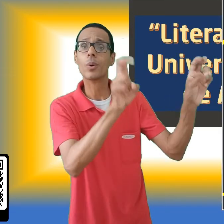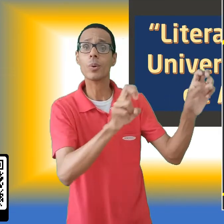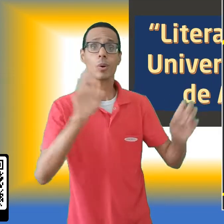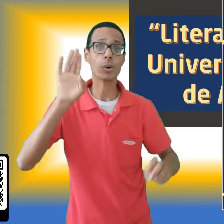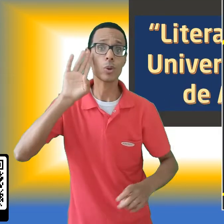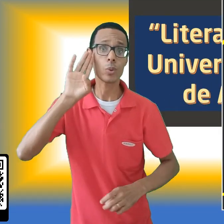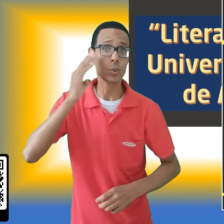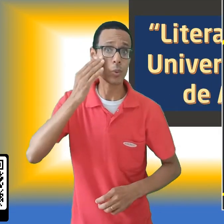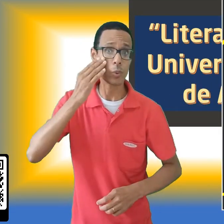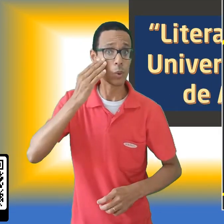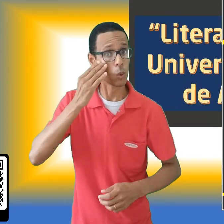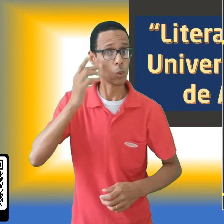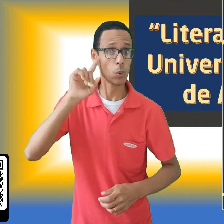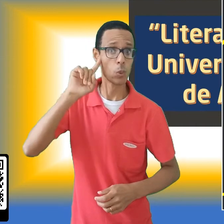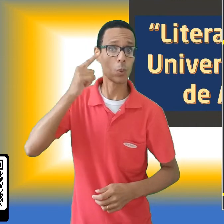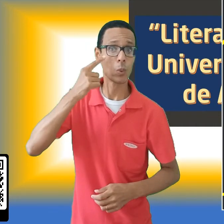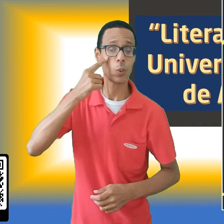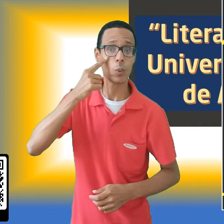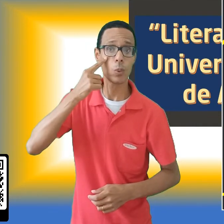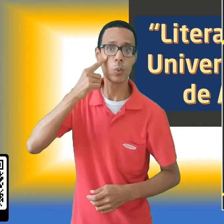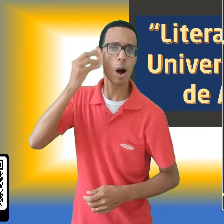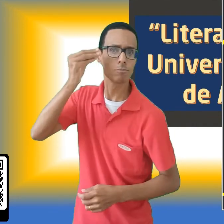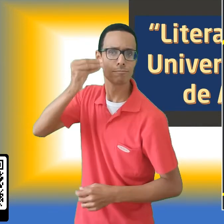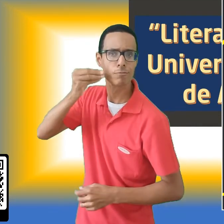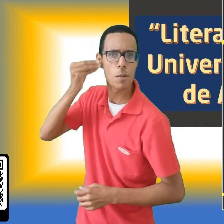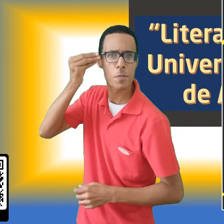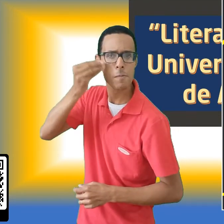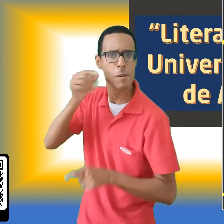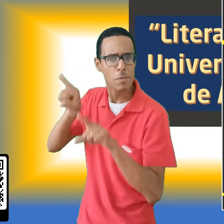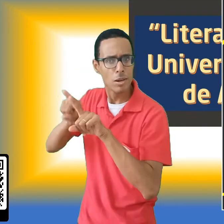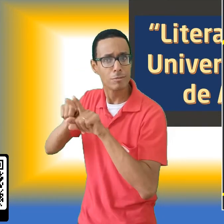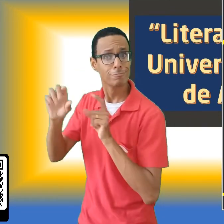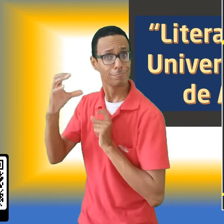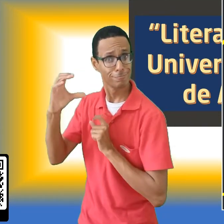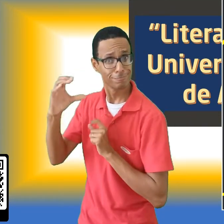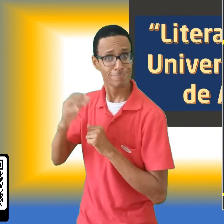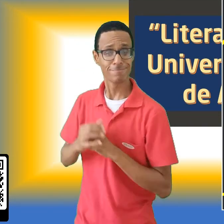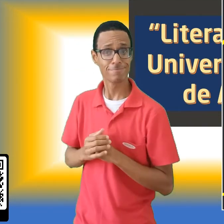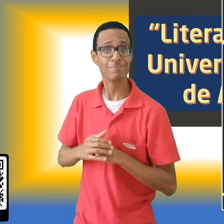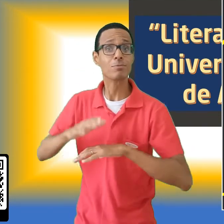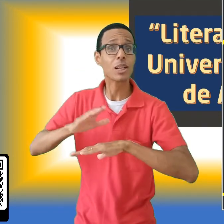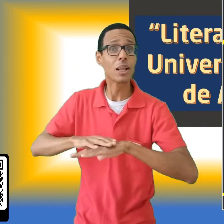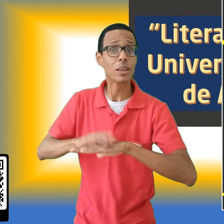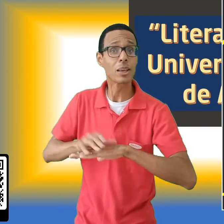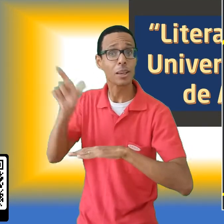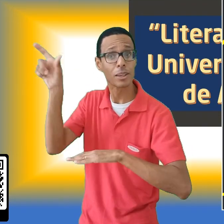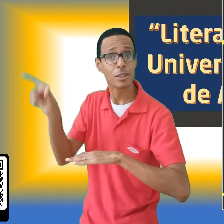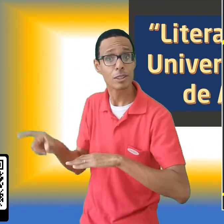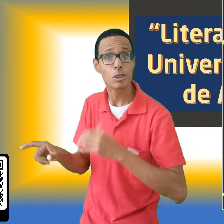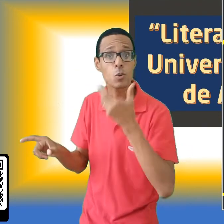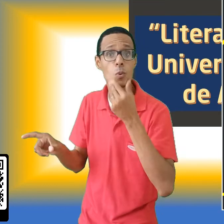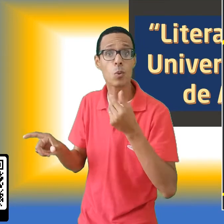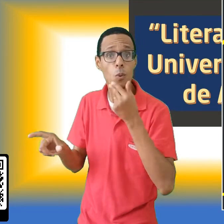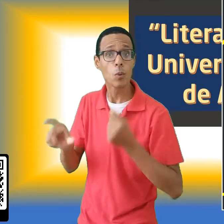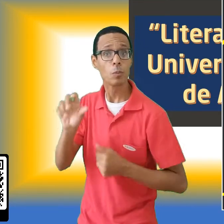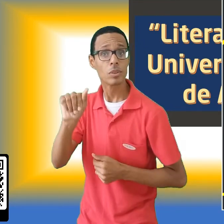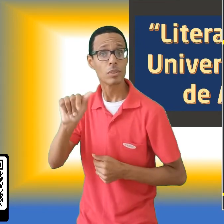gratuito, Surdo Cegueira Empírica e Científica, do autor Alex Garcia.